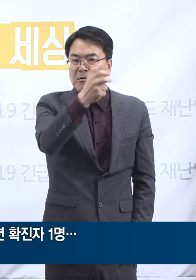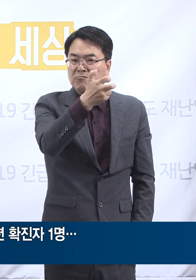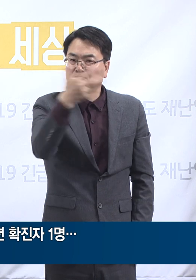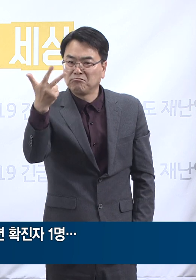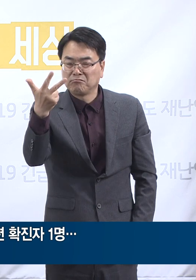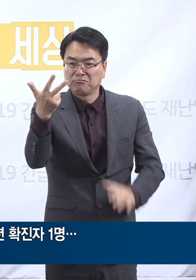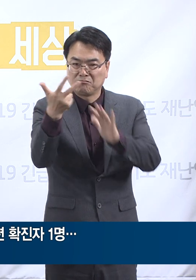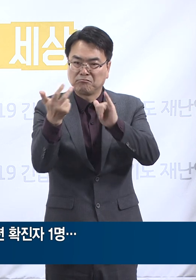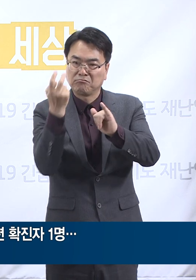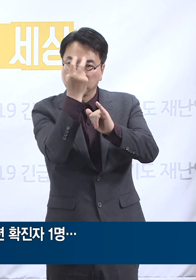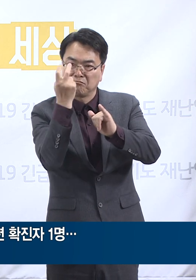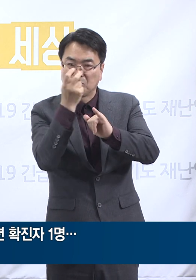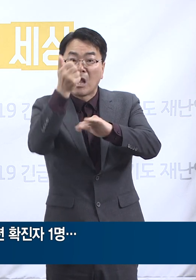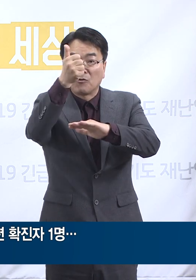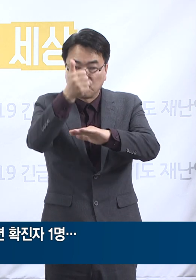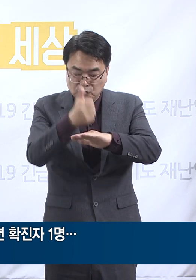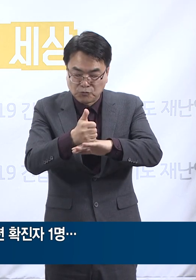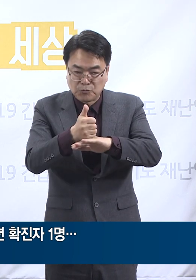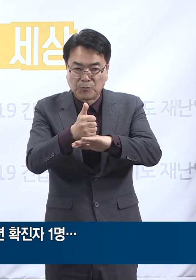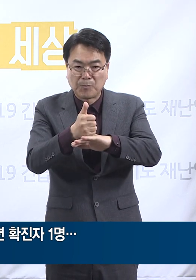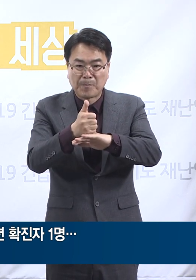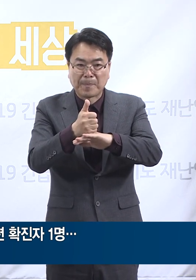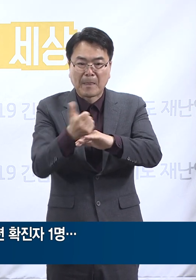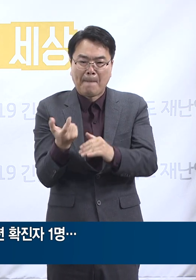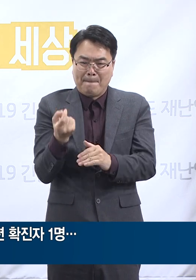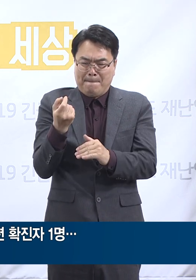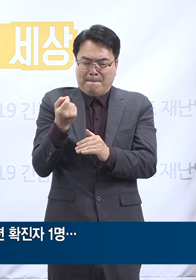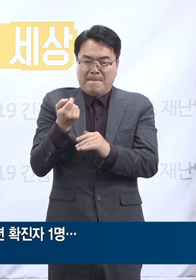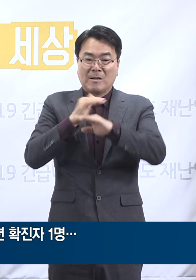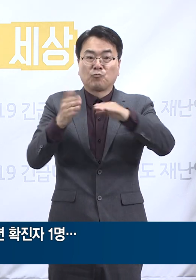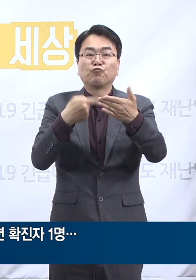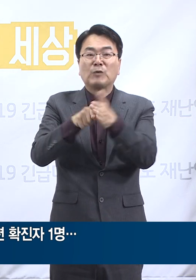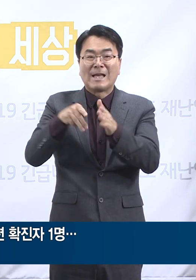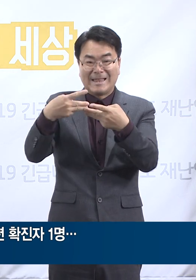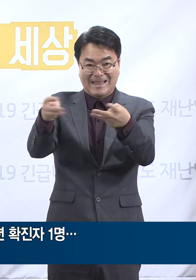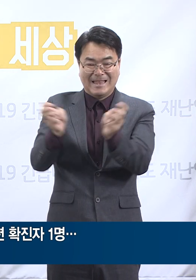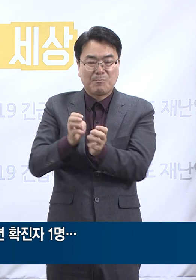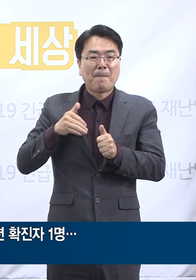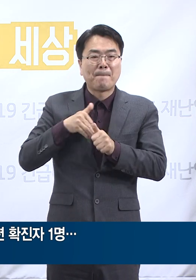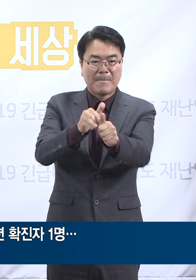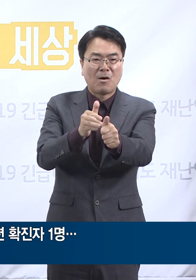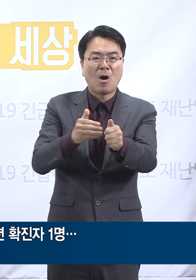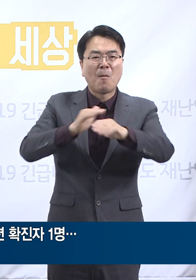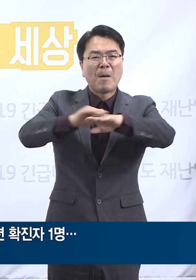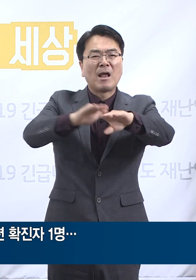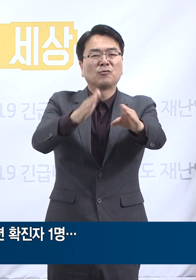검사가 진행 중이며 직각대응팀을 파견하여 심층역학조사 중에 있습니다.